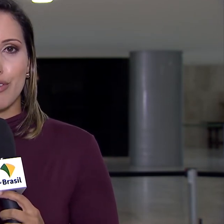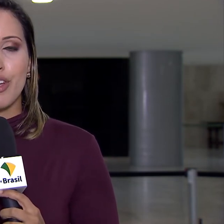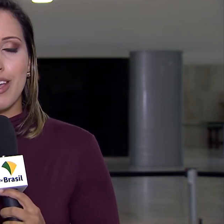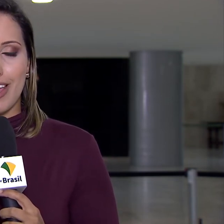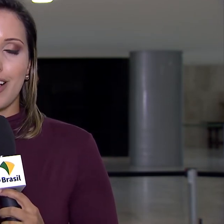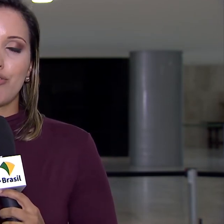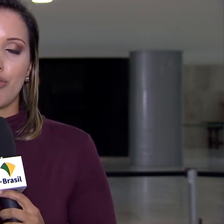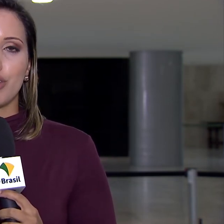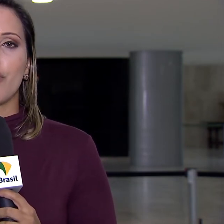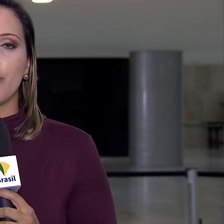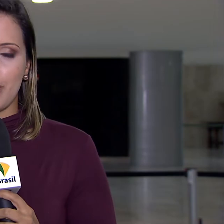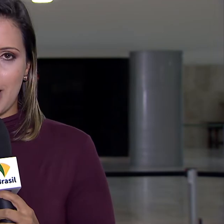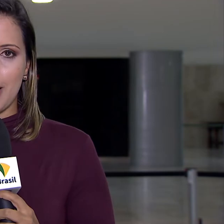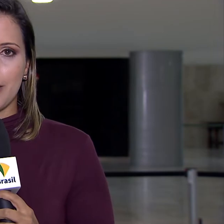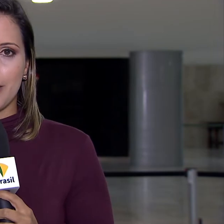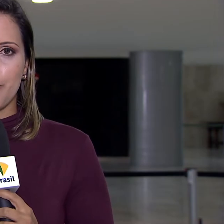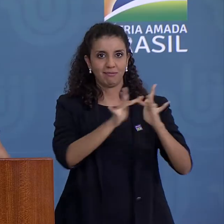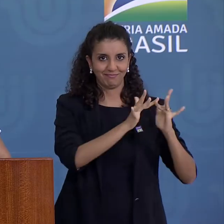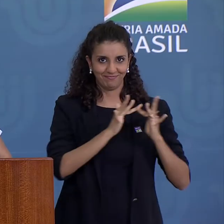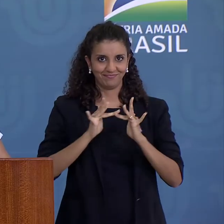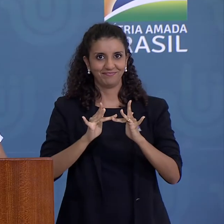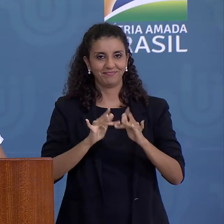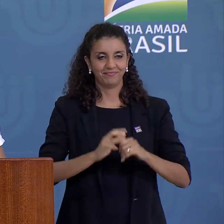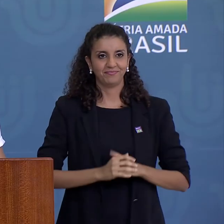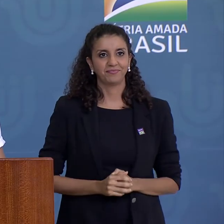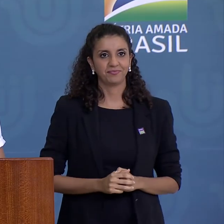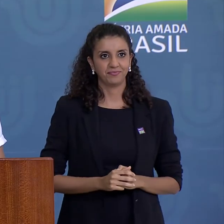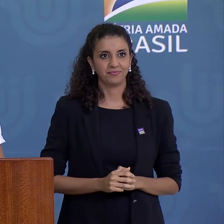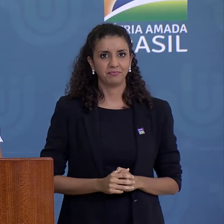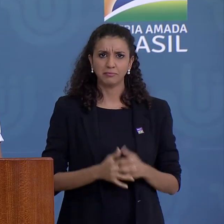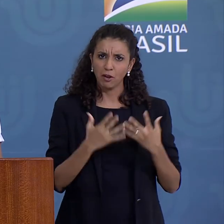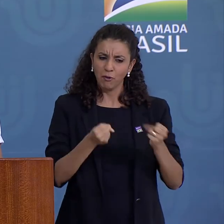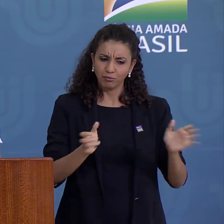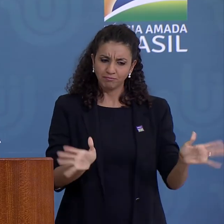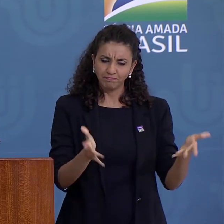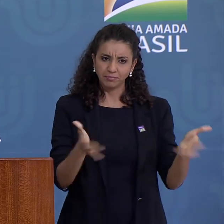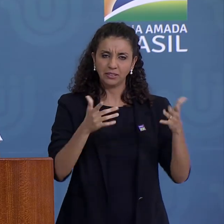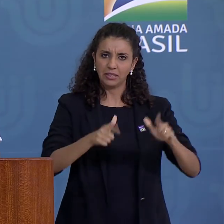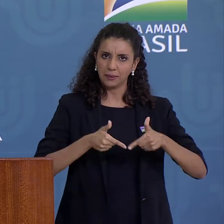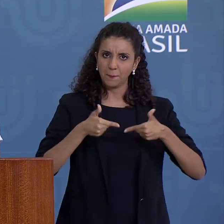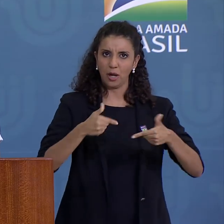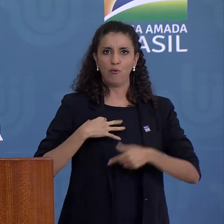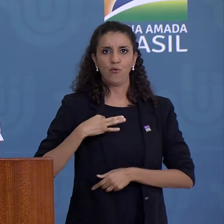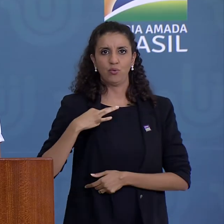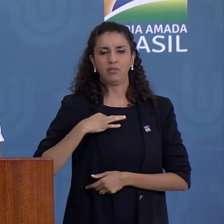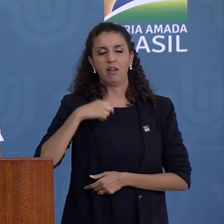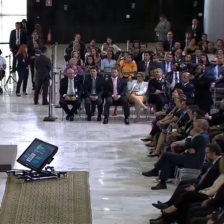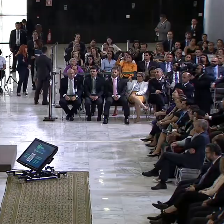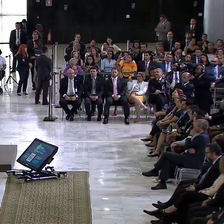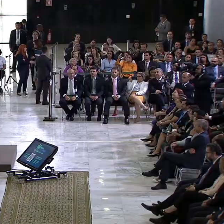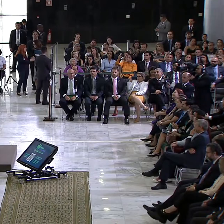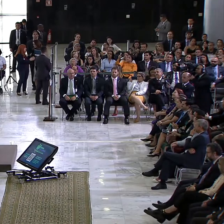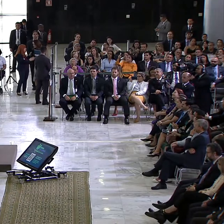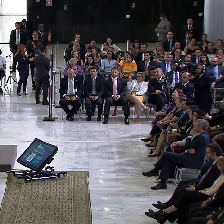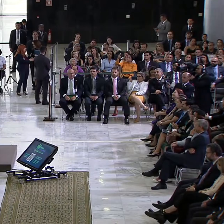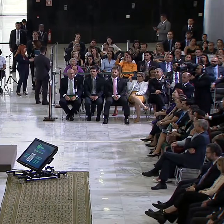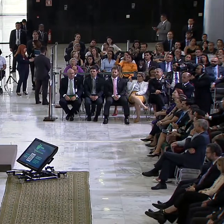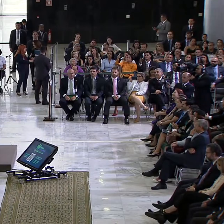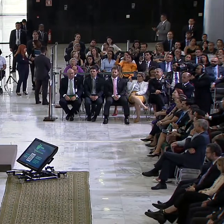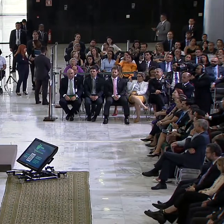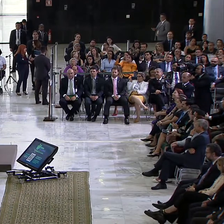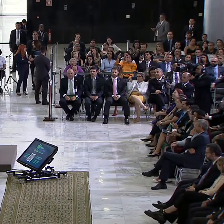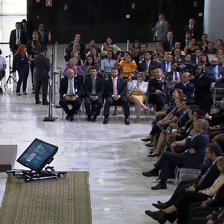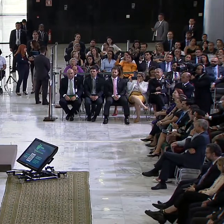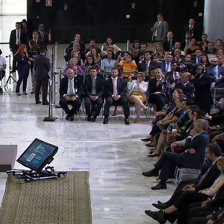brasileiros em ações voluntárias. Vamos estimular o trabalho voluntário em nosso país. O Pátria